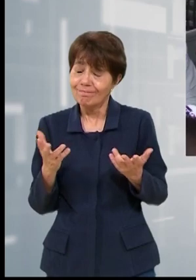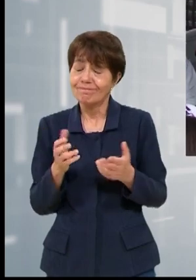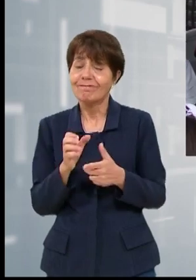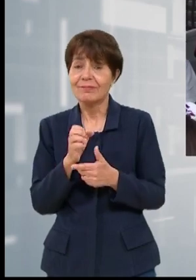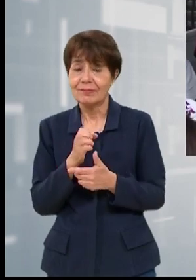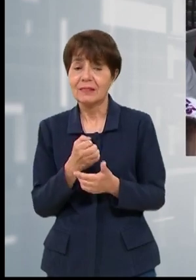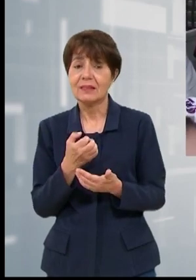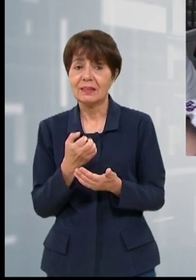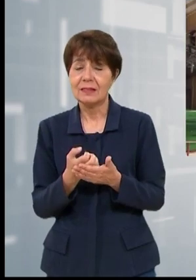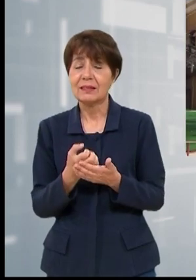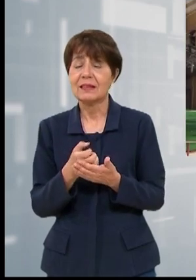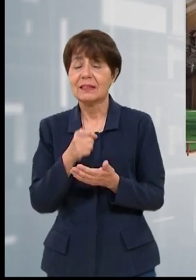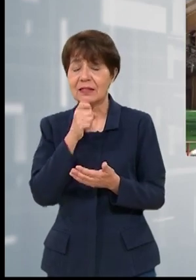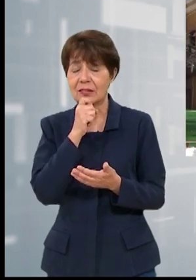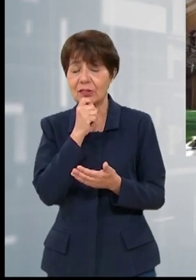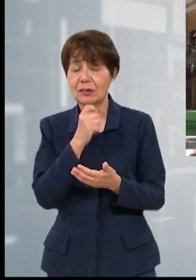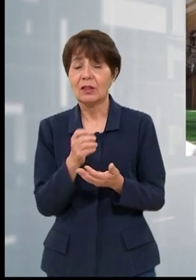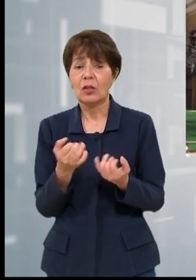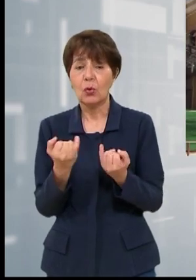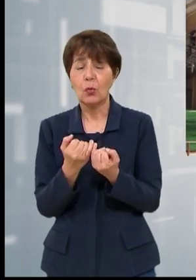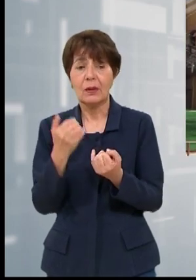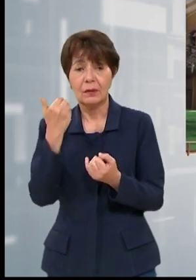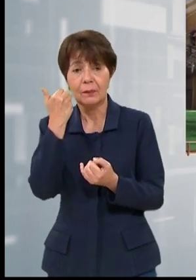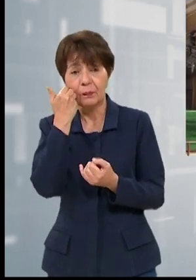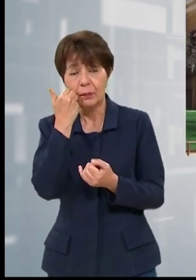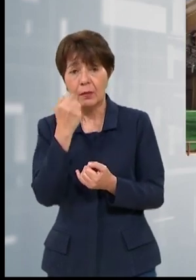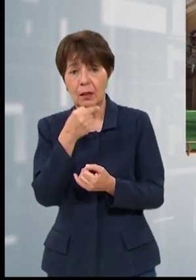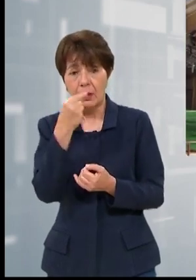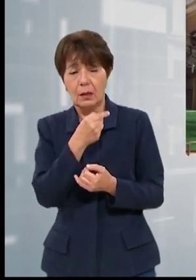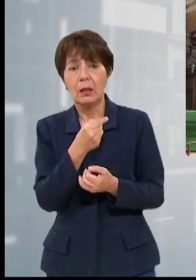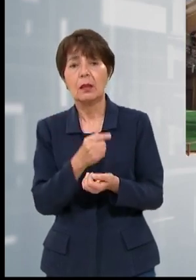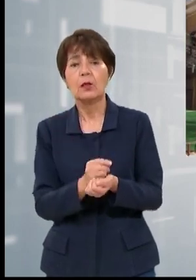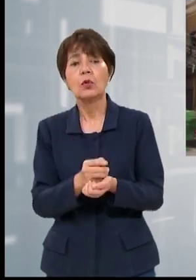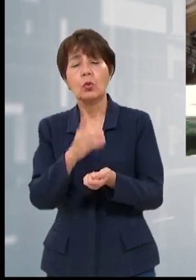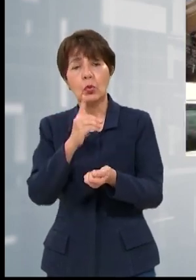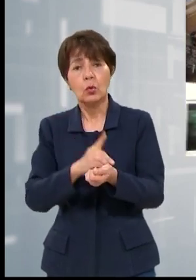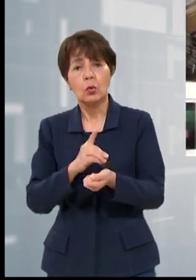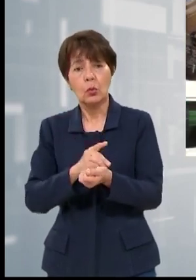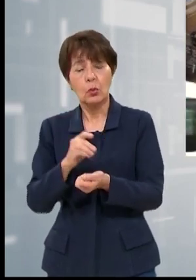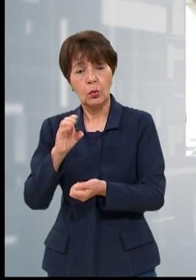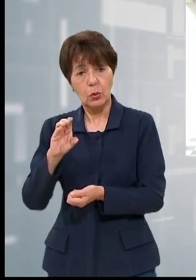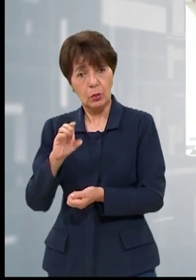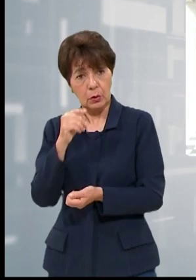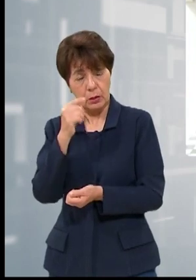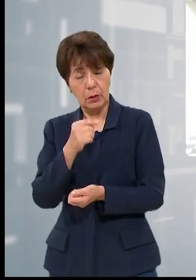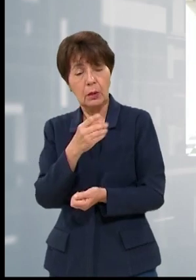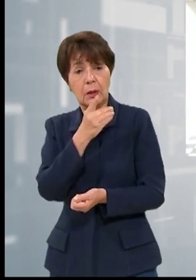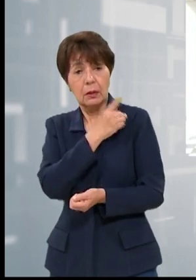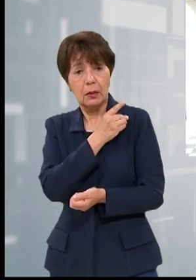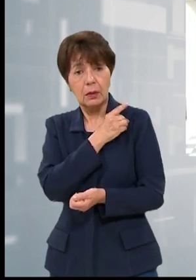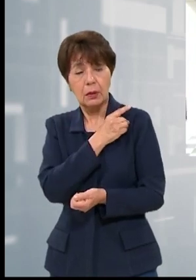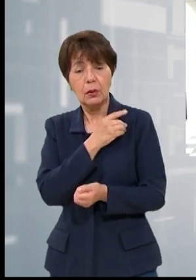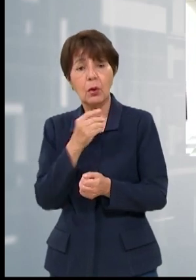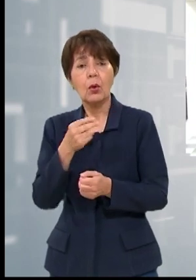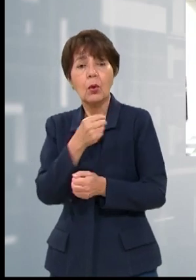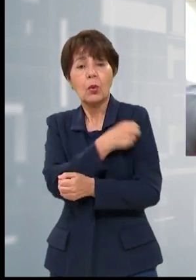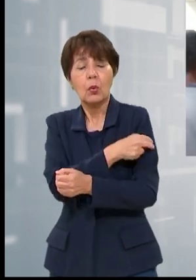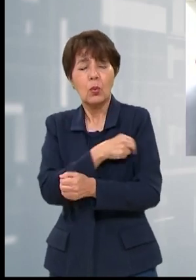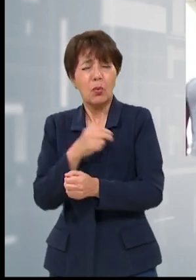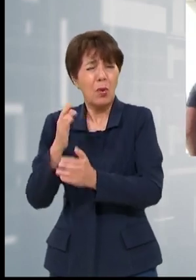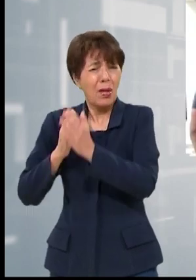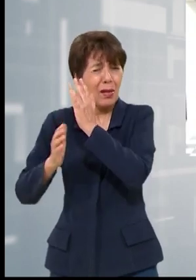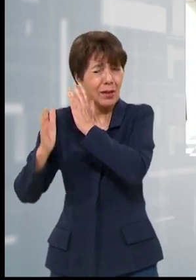una situación médica complicada. En tanto, el doctor Carlos Murillo, director del Hospital San Felipe, especificó que serán 20